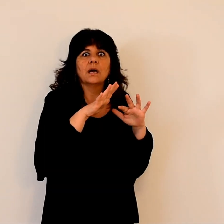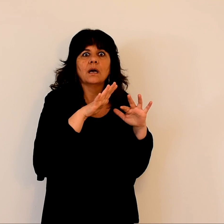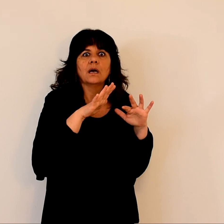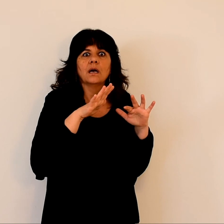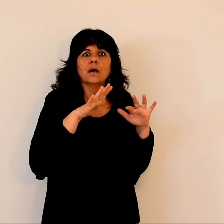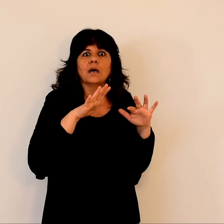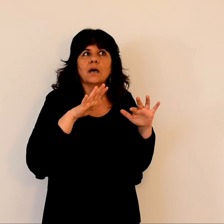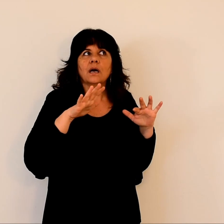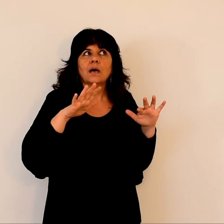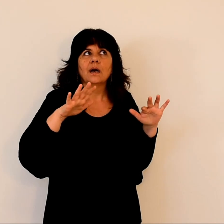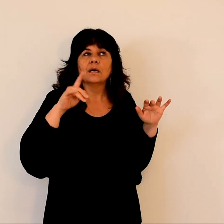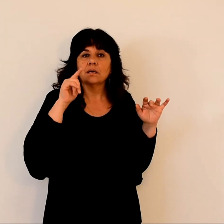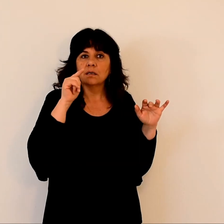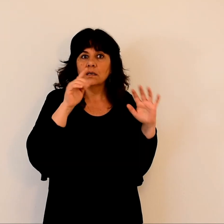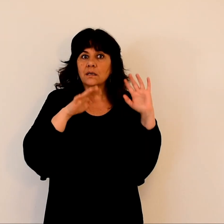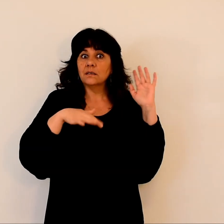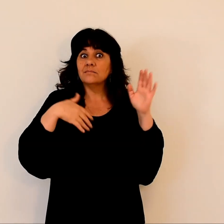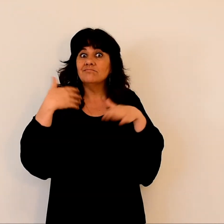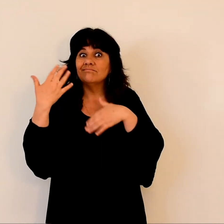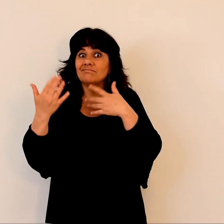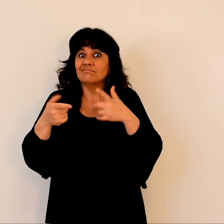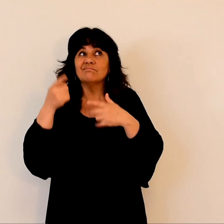personne rien de ce qu'ils avaient vu.